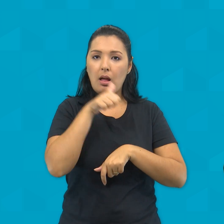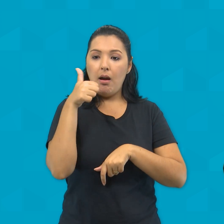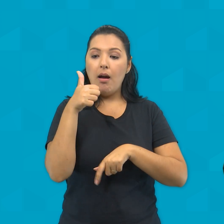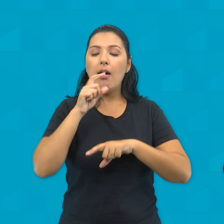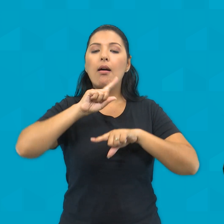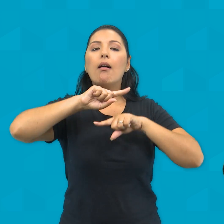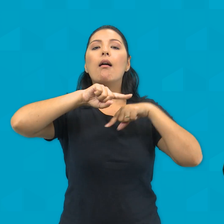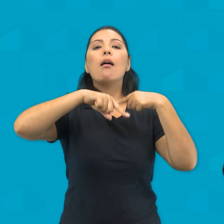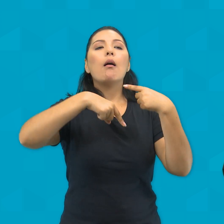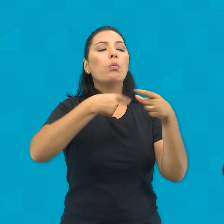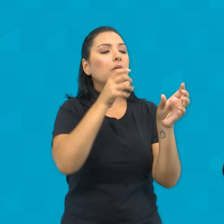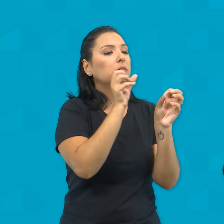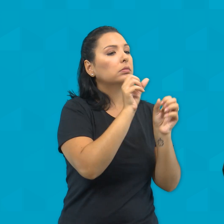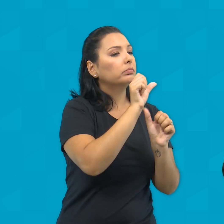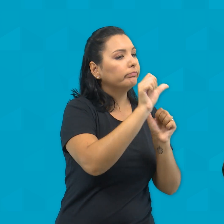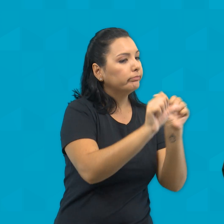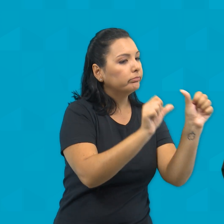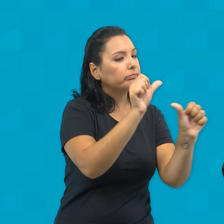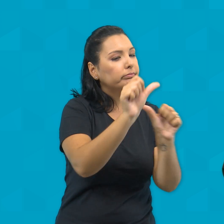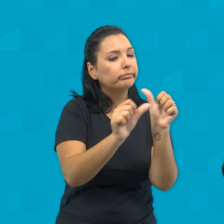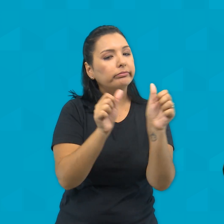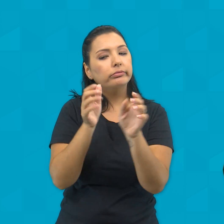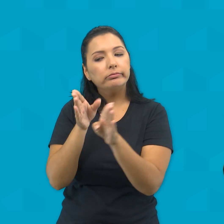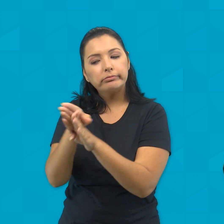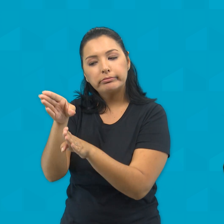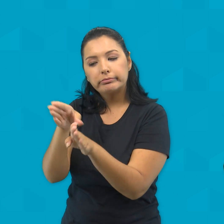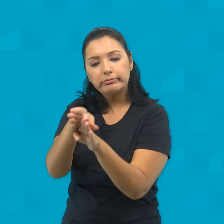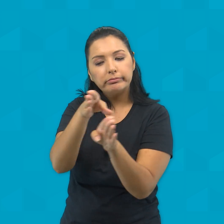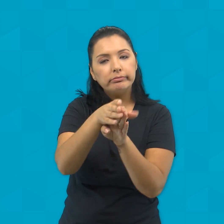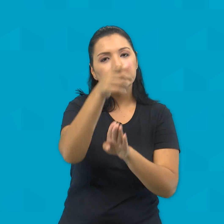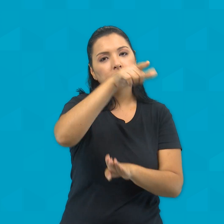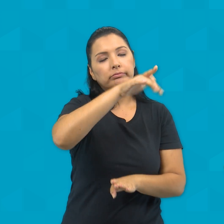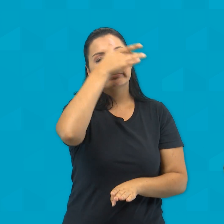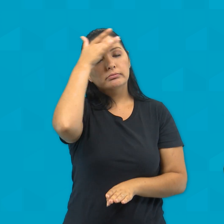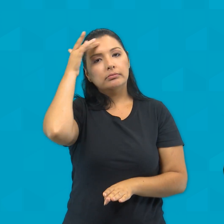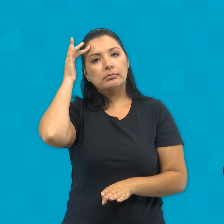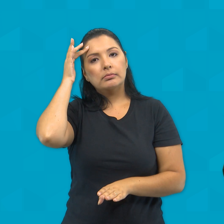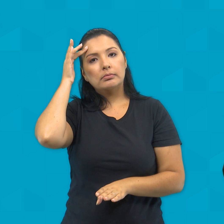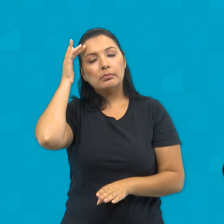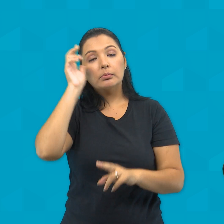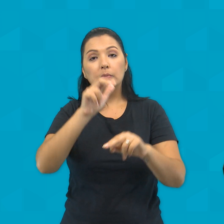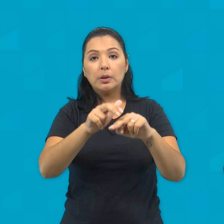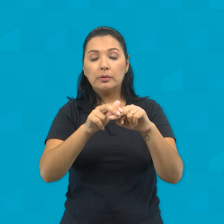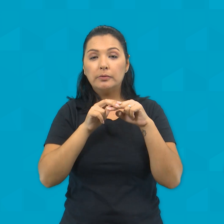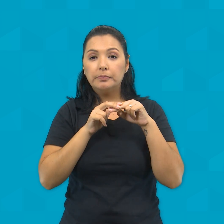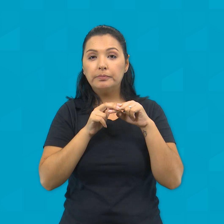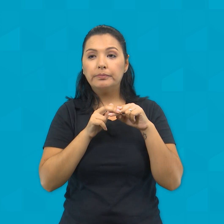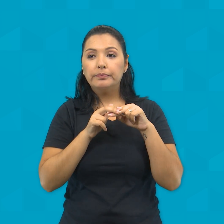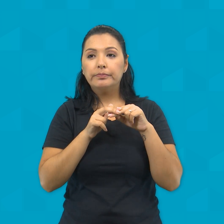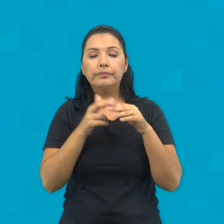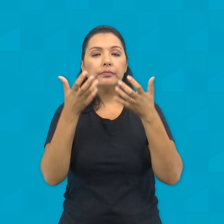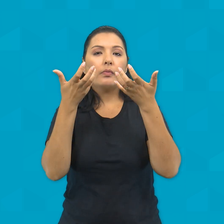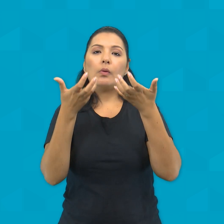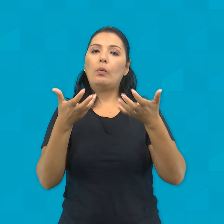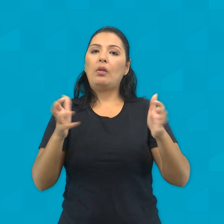presença de transformação na vida das outras pessoas. Portanto, não queiramos ser melhores que ninguém,